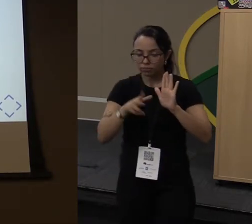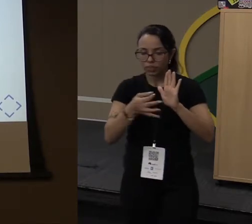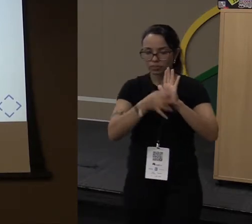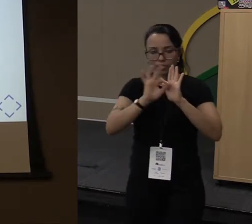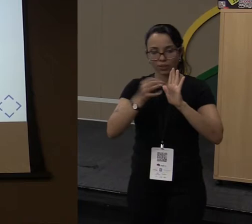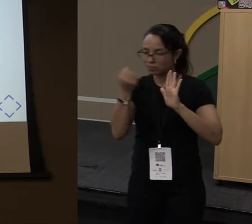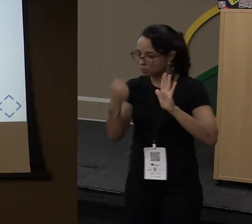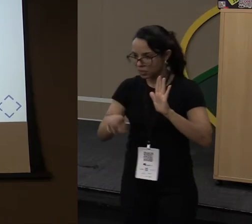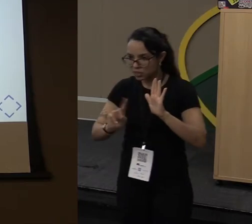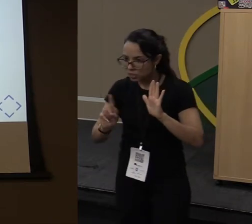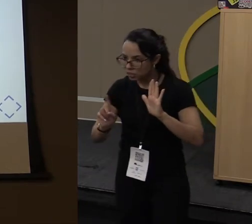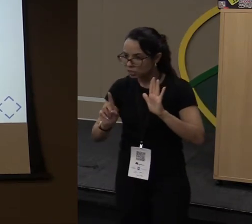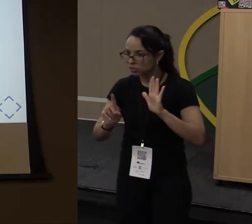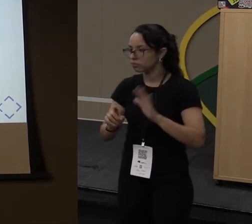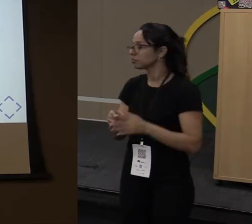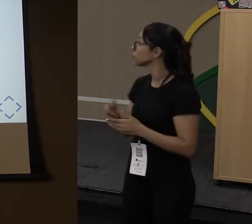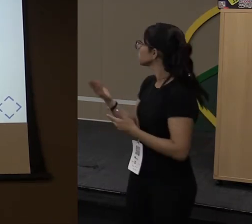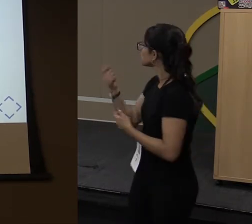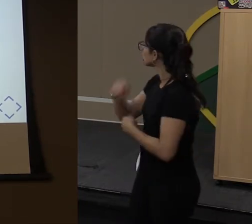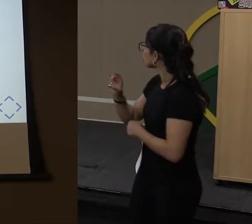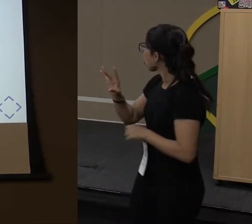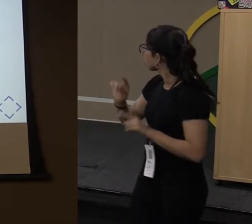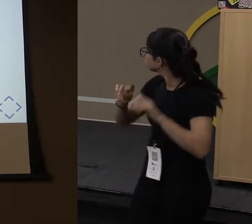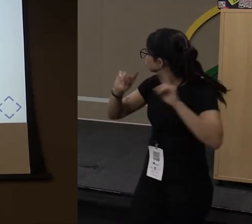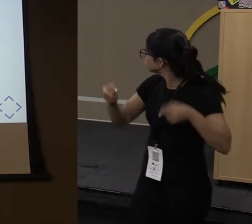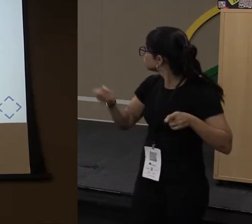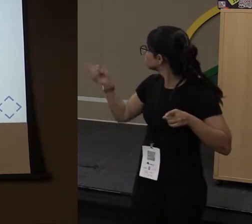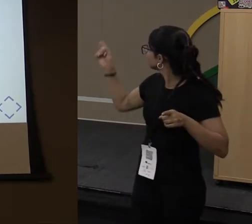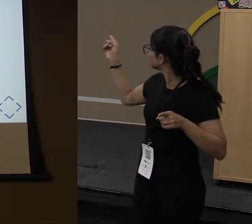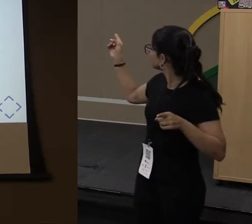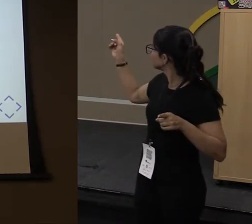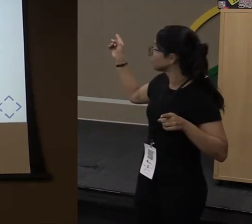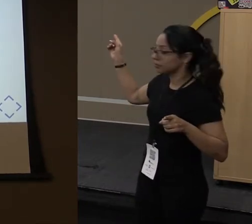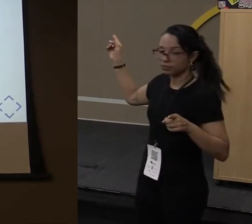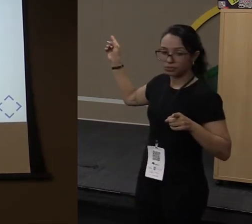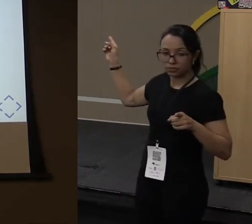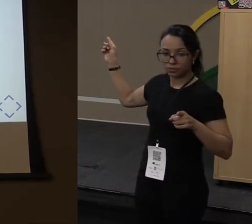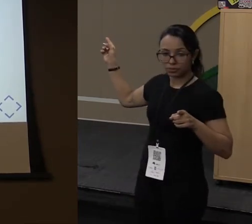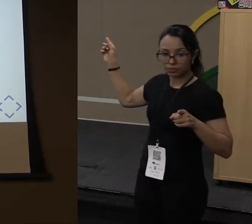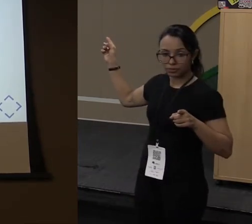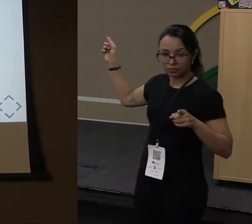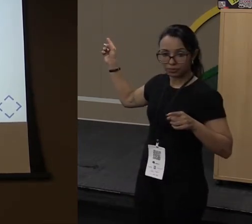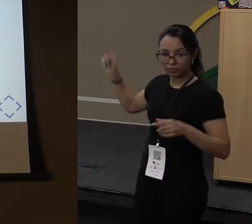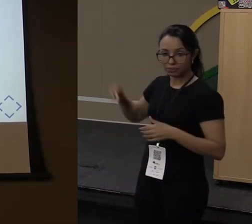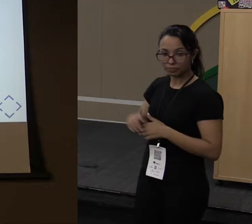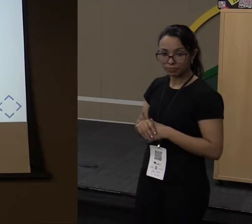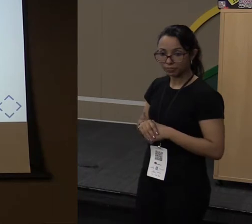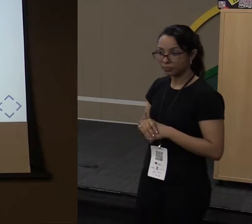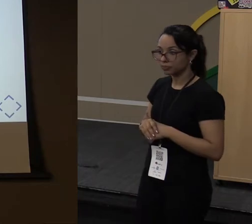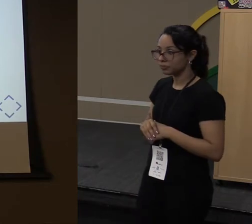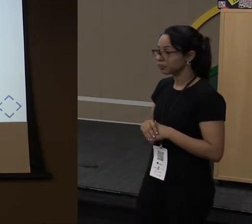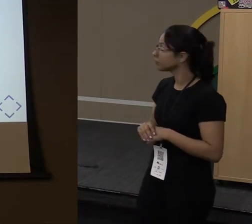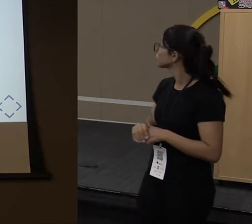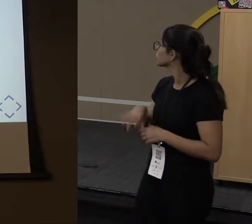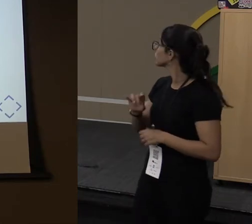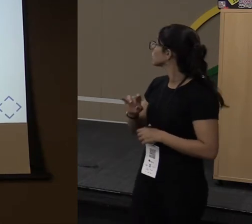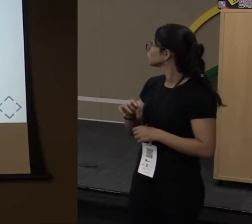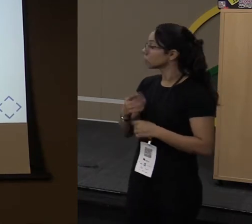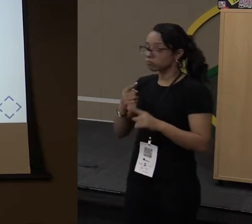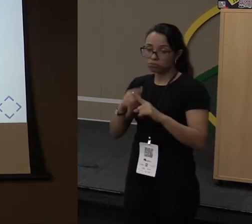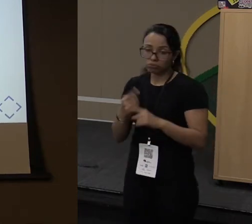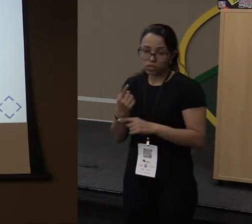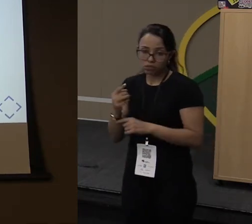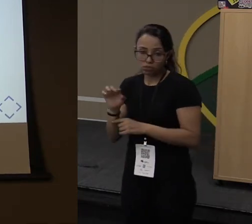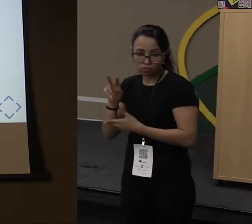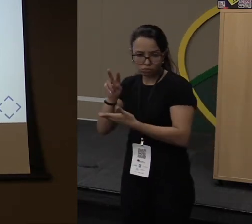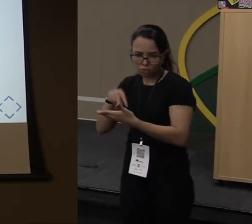em tgx, e aí eu adiciono um aaron function, sai aquele escopo de chaves, onde x mais um. Eu só